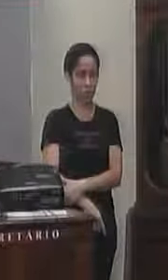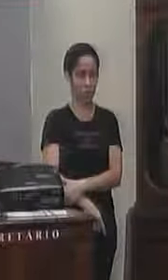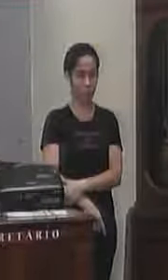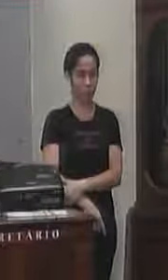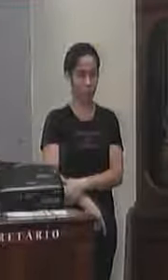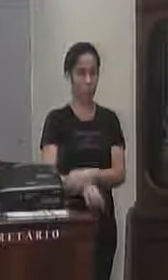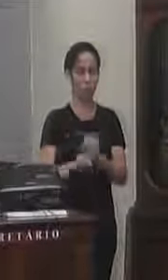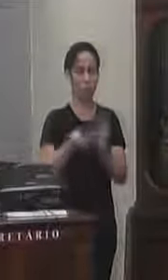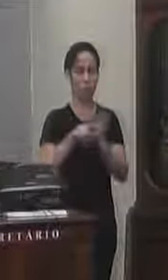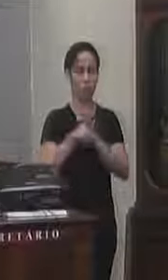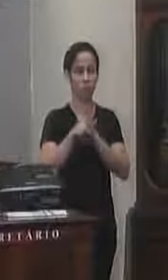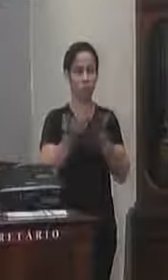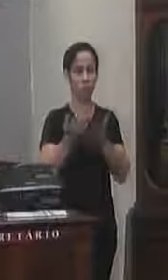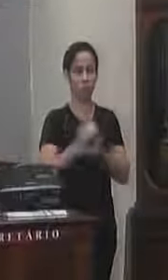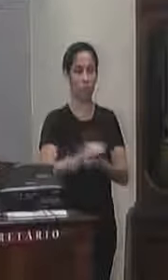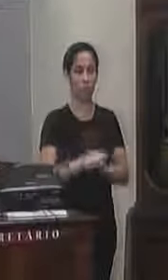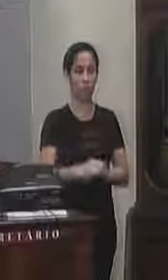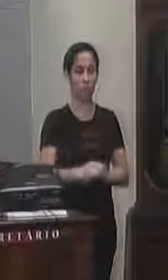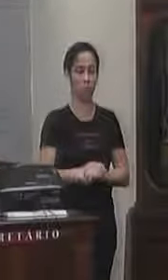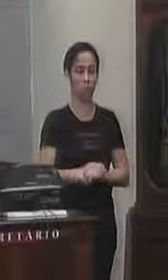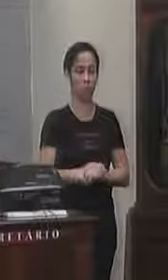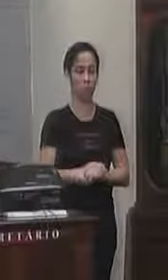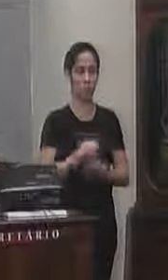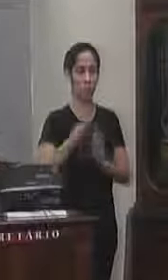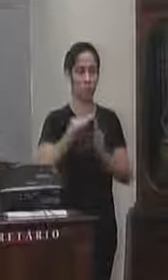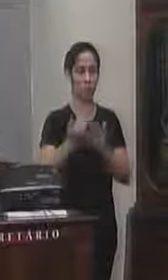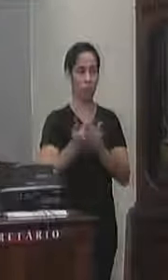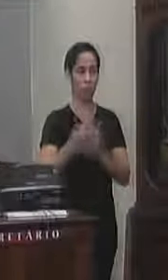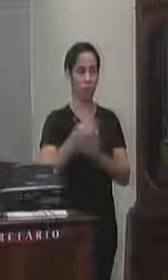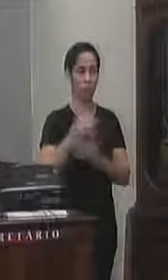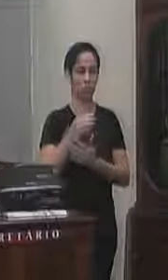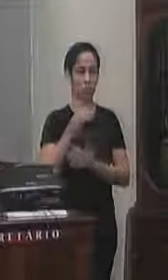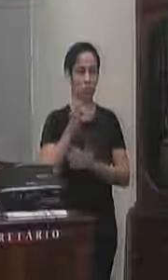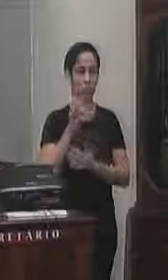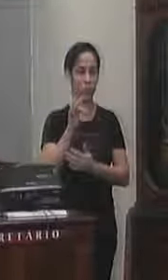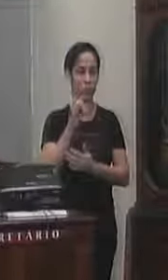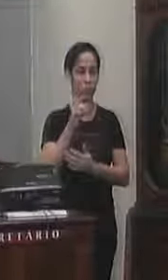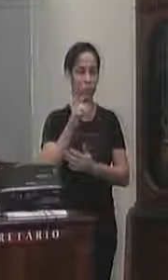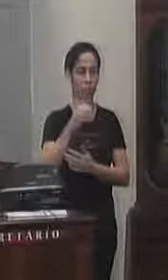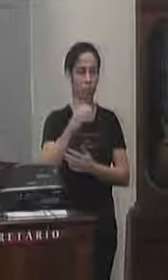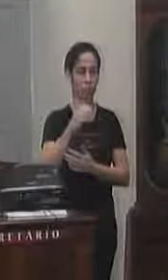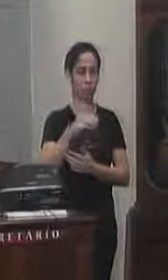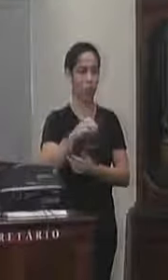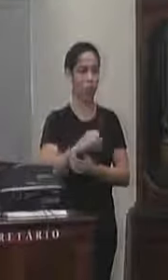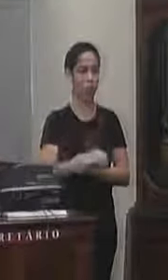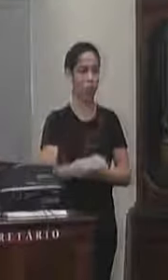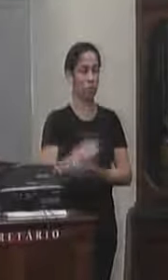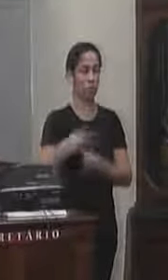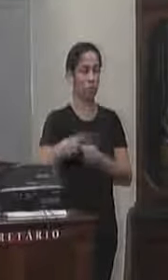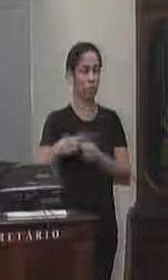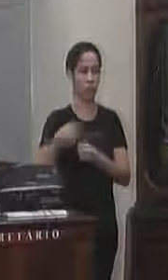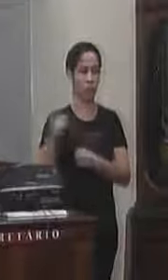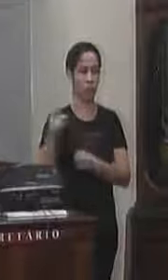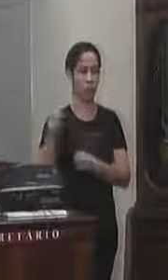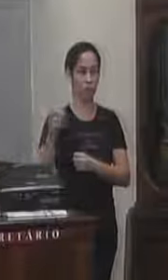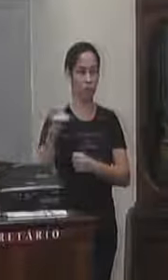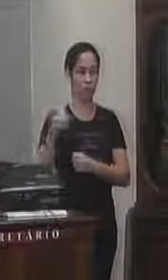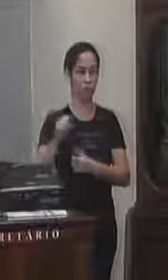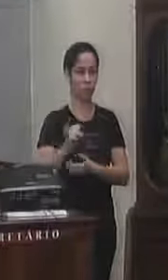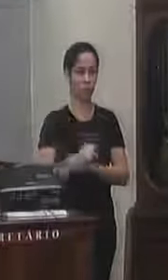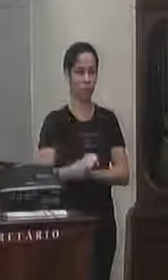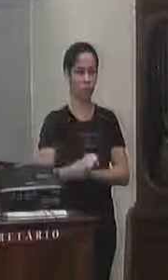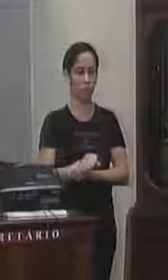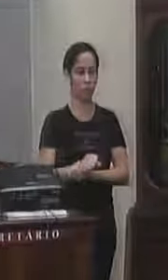agora é a respeito da escola Teucino no bairro Paraíso eu recebi aqui agora há pouco